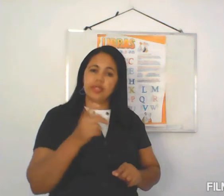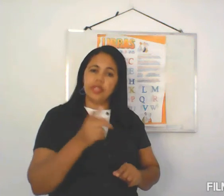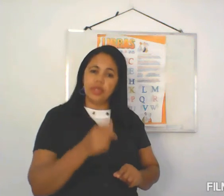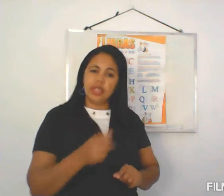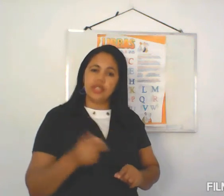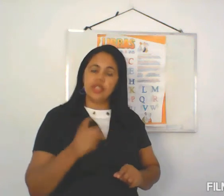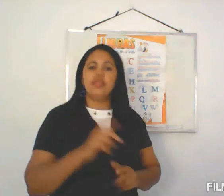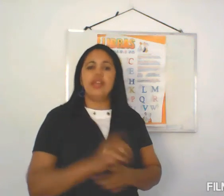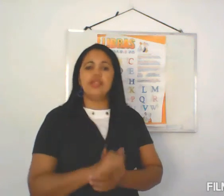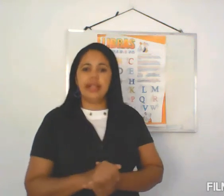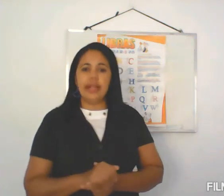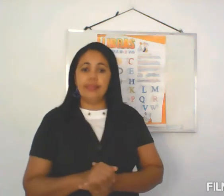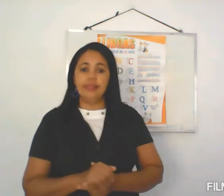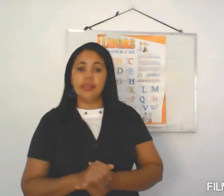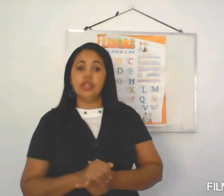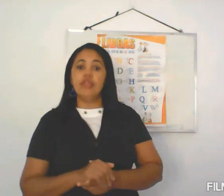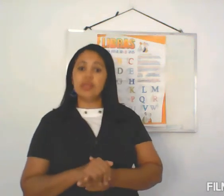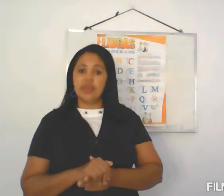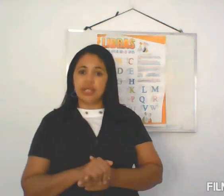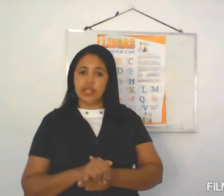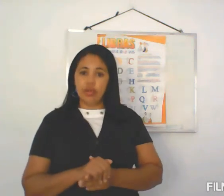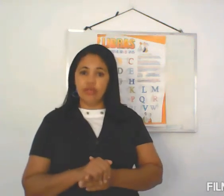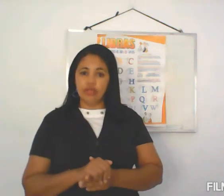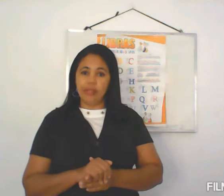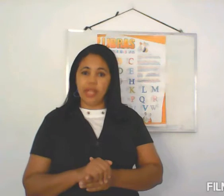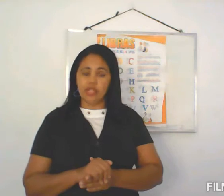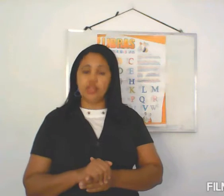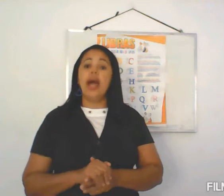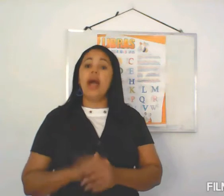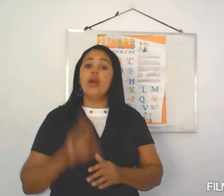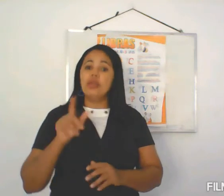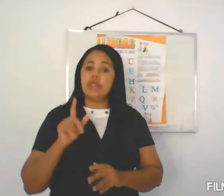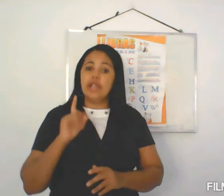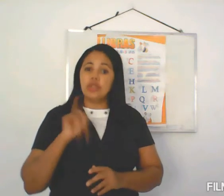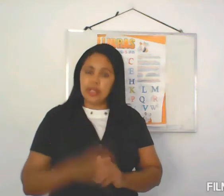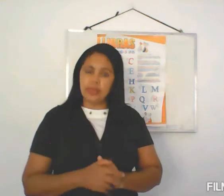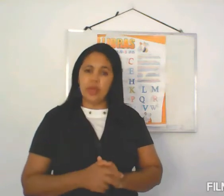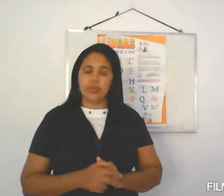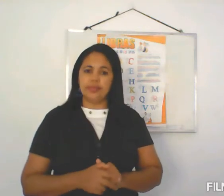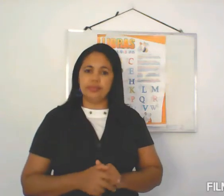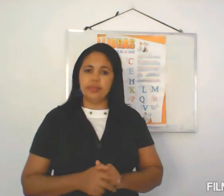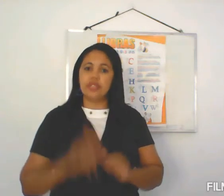poderem assistir mais devagar. Então vamos fazer de novo, novamente? Agora eu vou usar as duas mãos, pra vocês